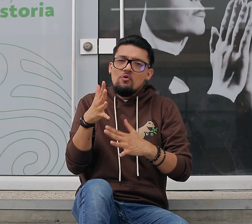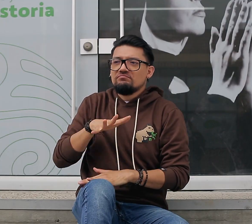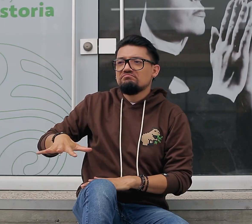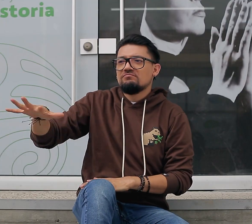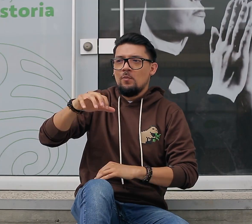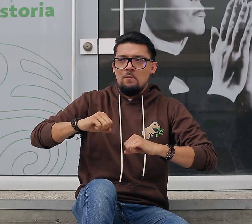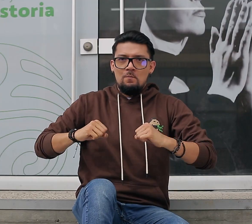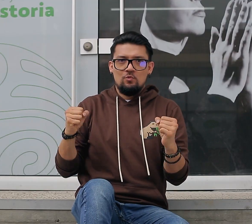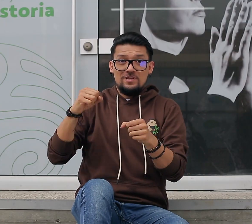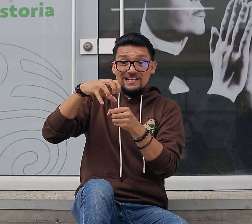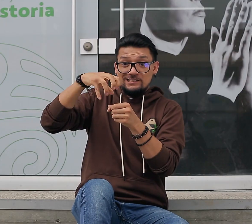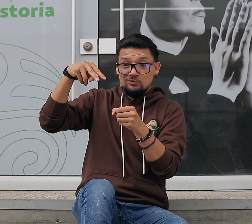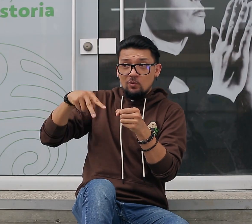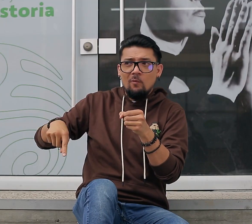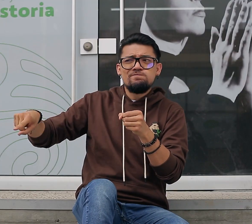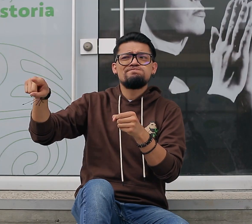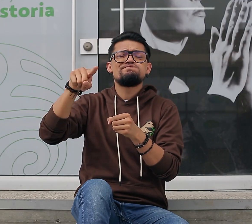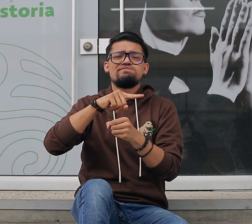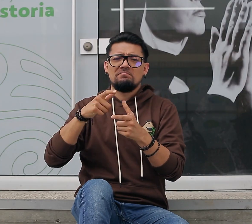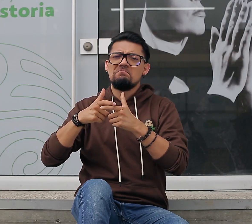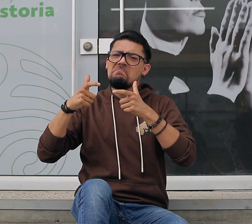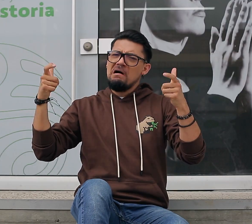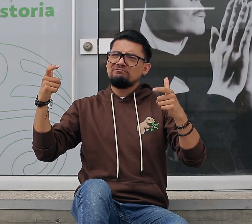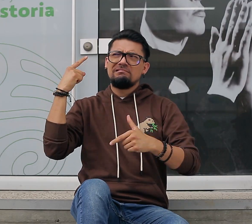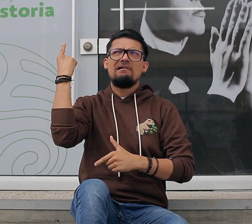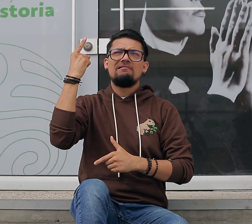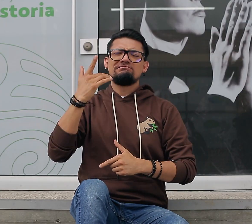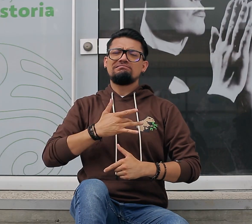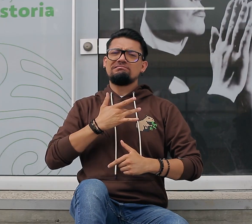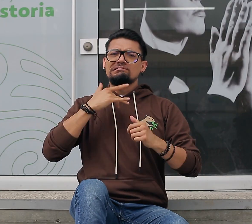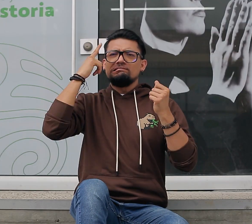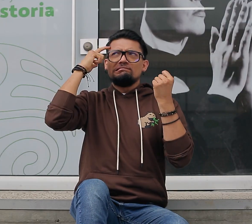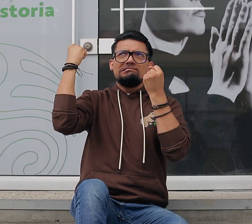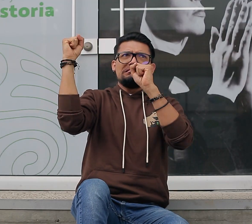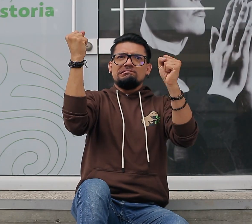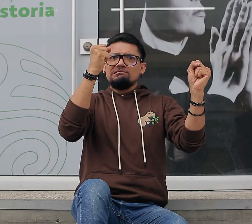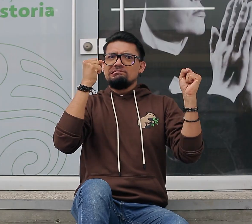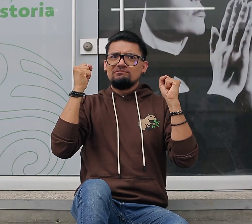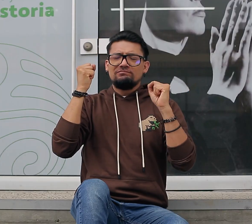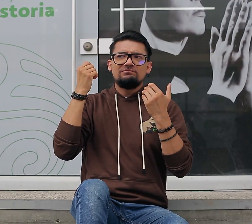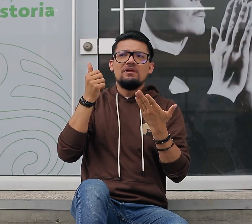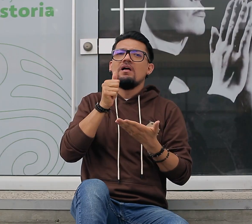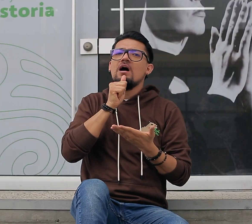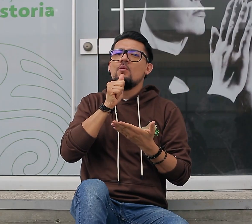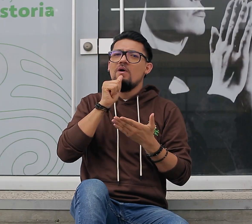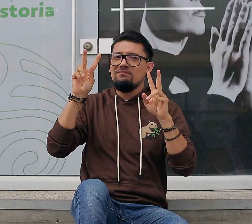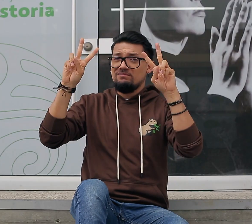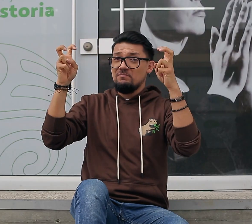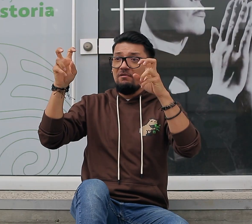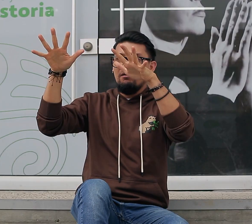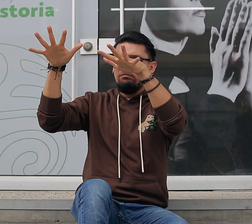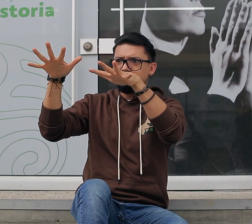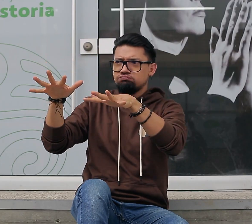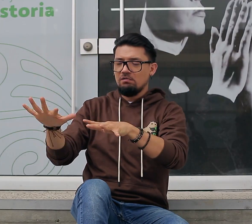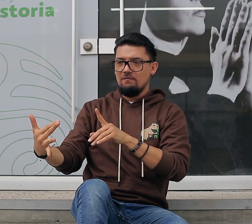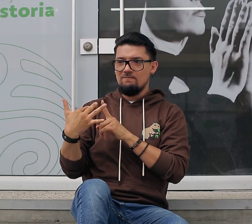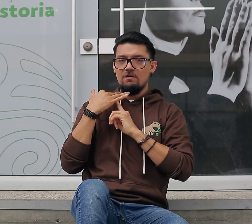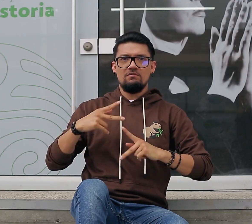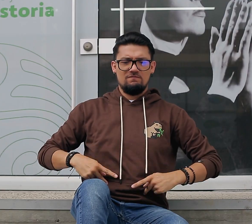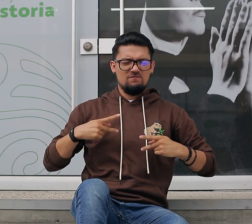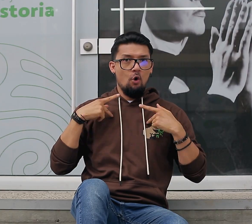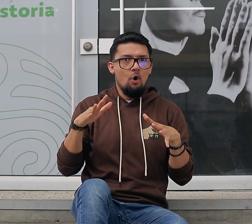efectivamente en las regiones, al igual que en Bogotá, hay una gran preocupación generalizada por el tema de desabastecimiento de agua.